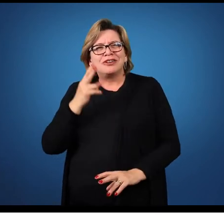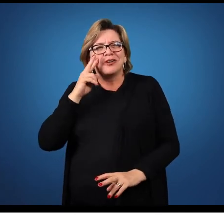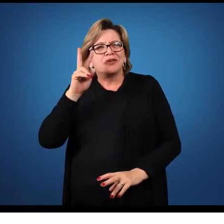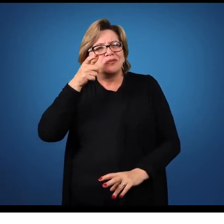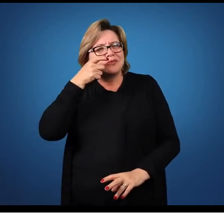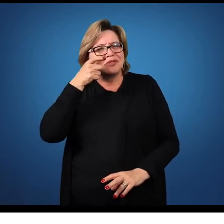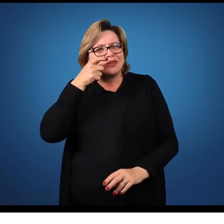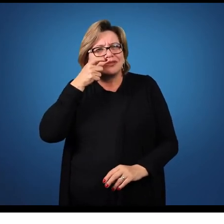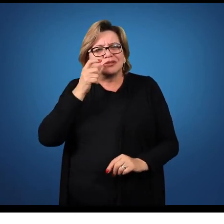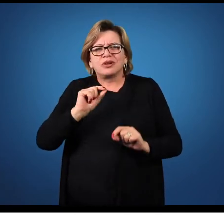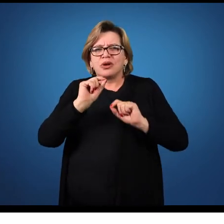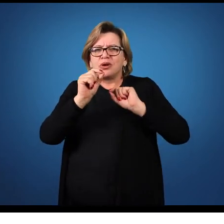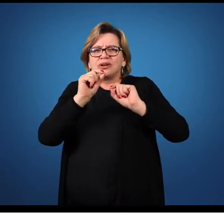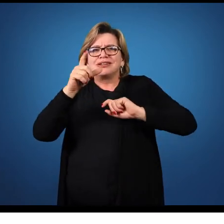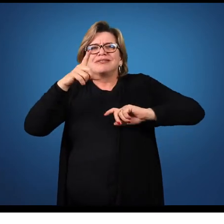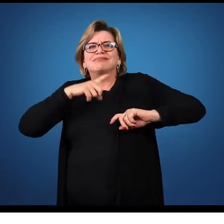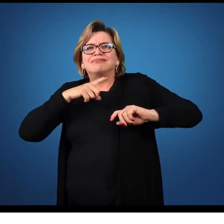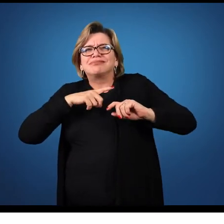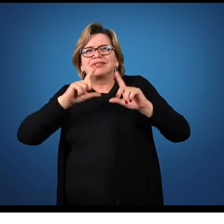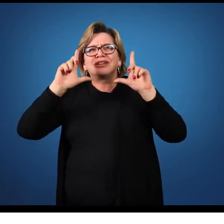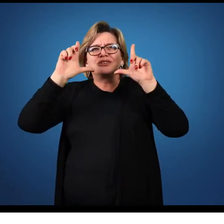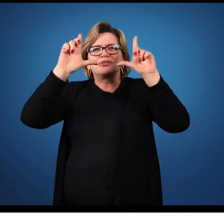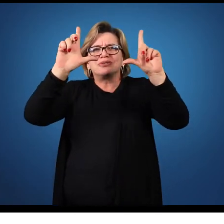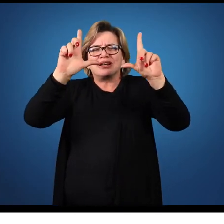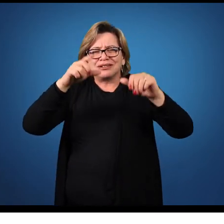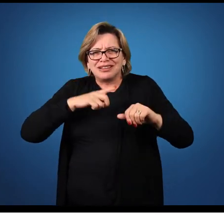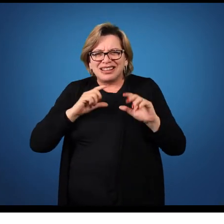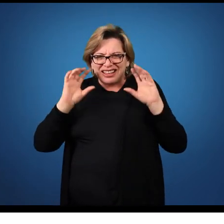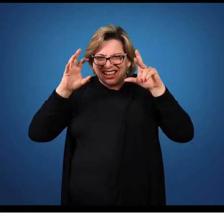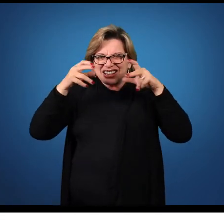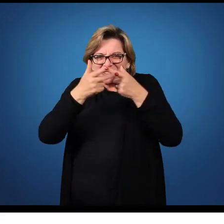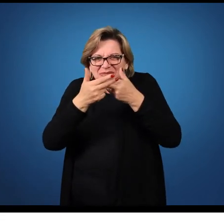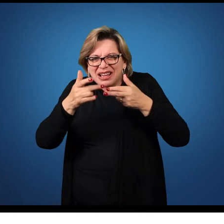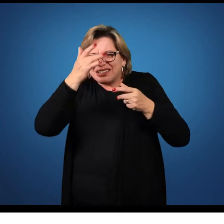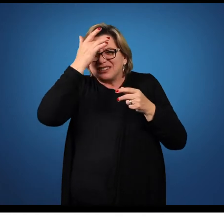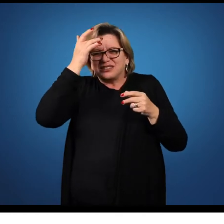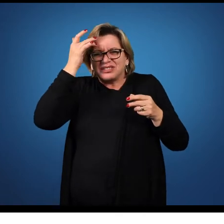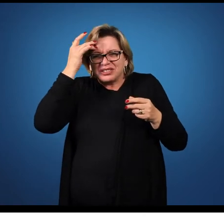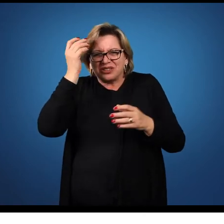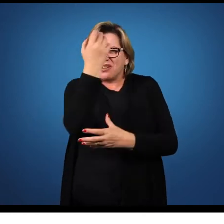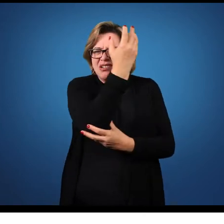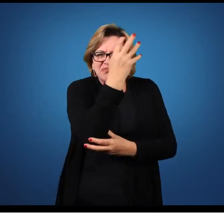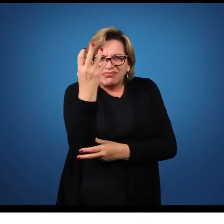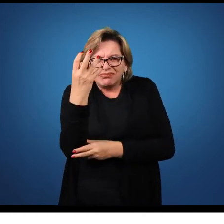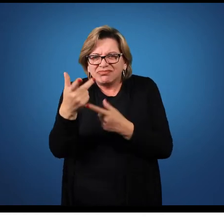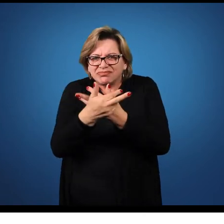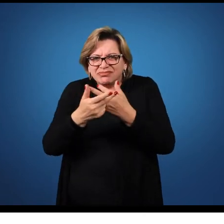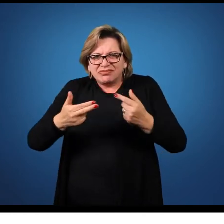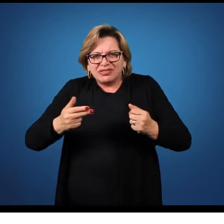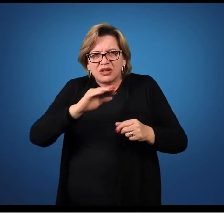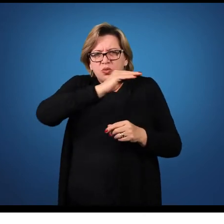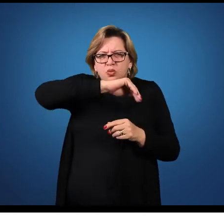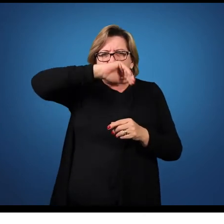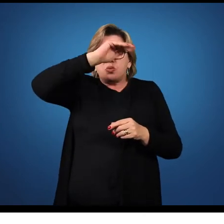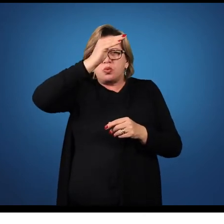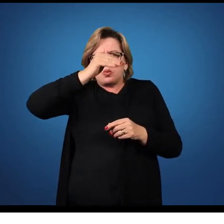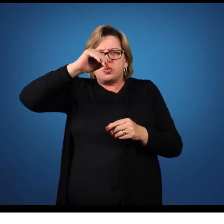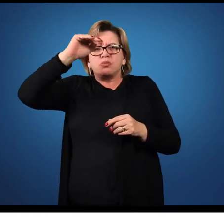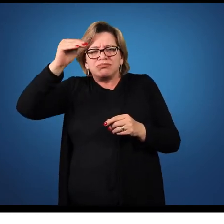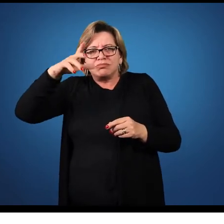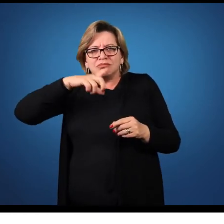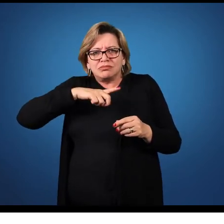Quais os elementos contidos na obra? Eu tenho animais, pessoas, plantas, montanhas,